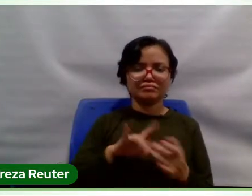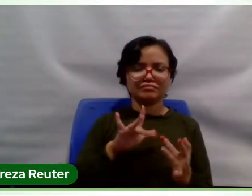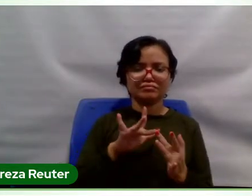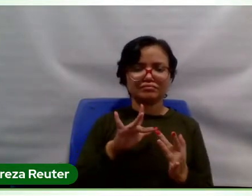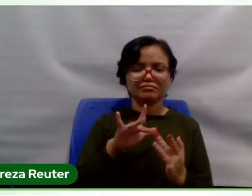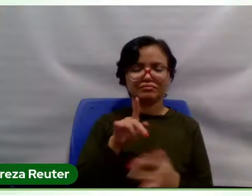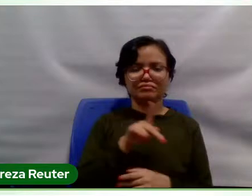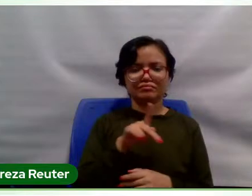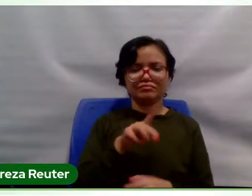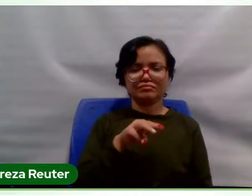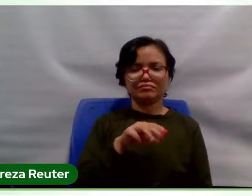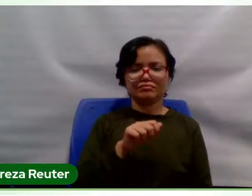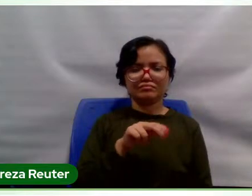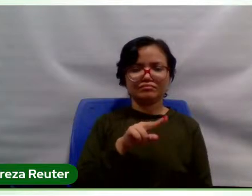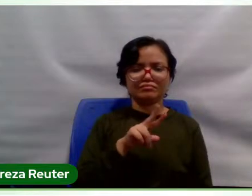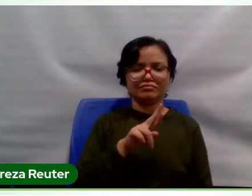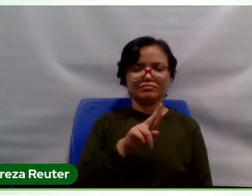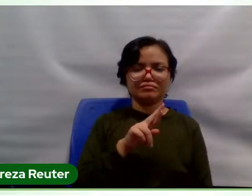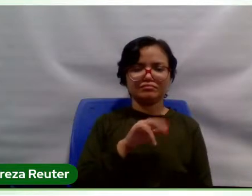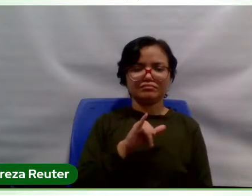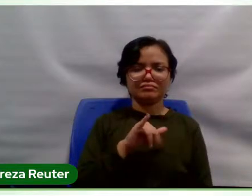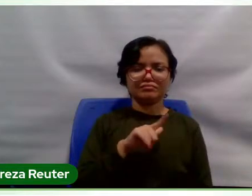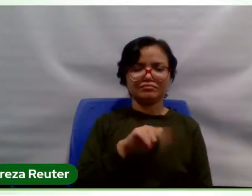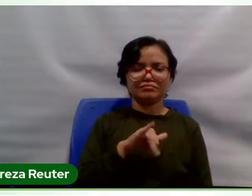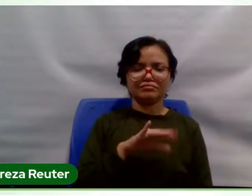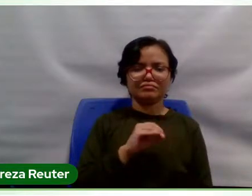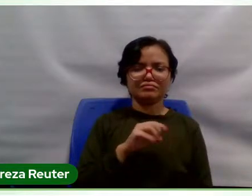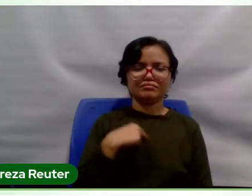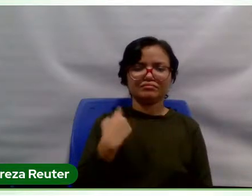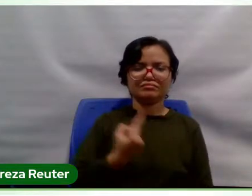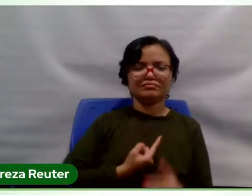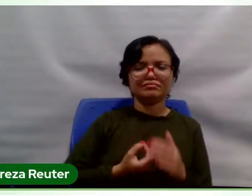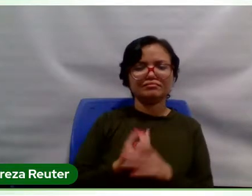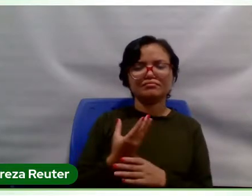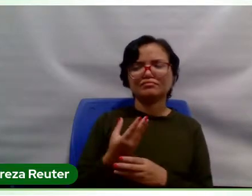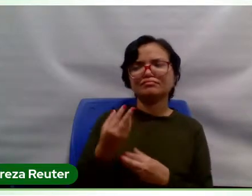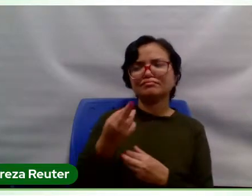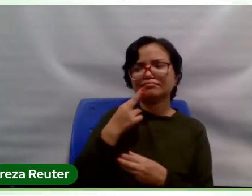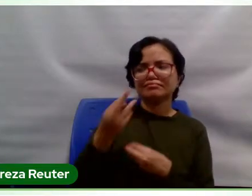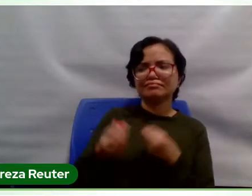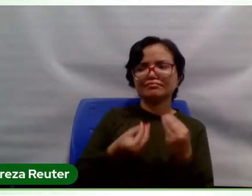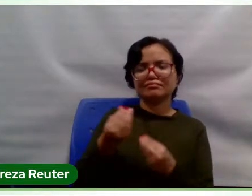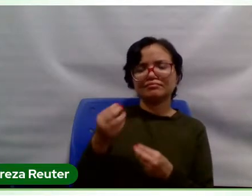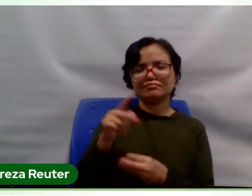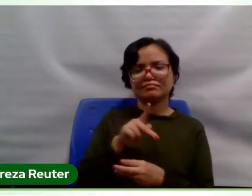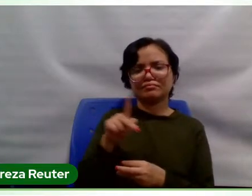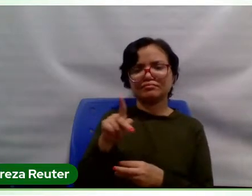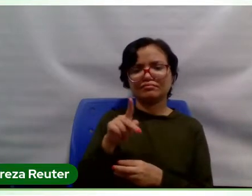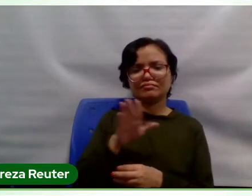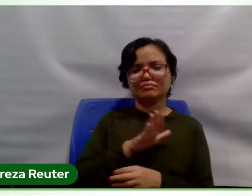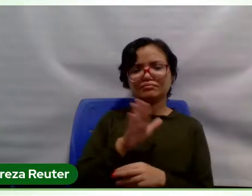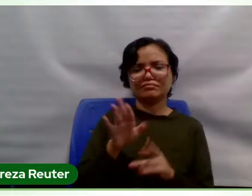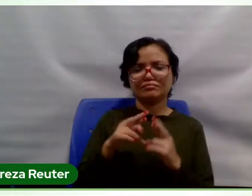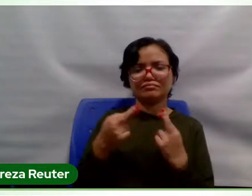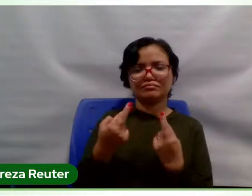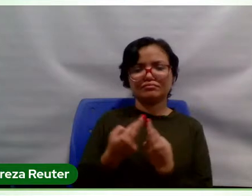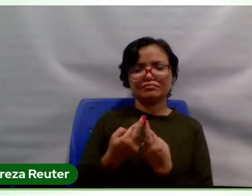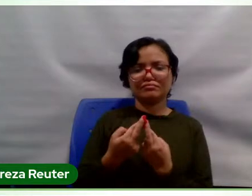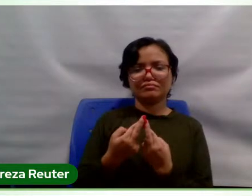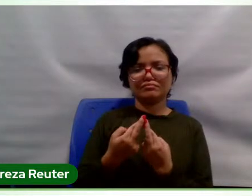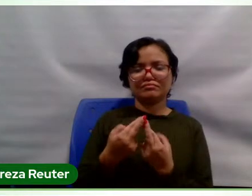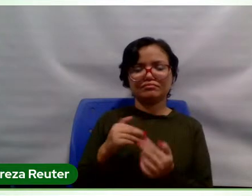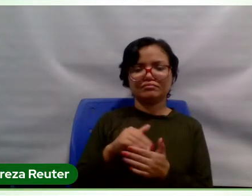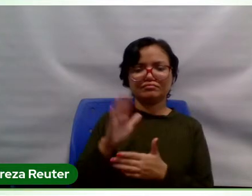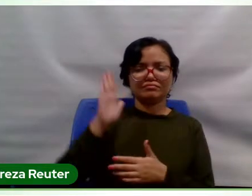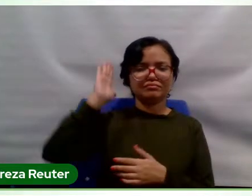e ele disse, mas nós vamos implantar. Eu disse, mas como se os professores não foram para a reunião? Eu saí de Belém, eu que